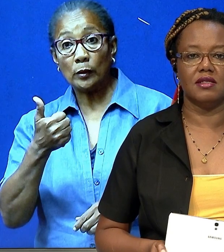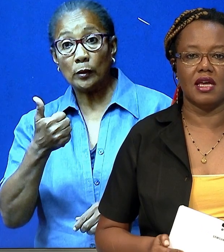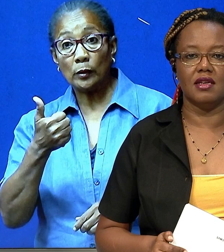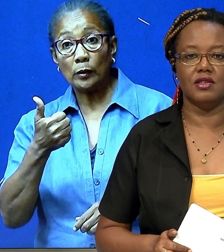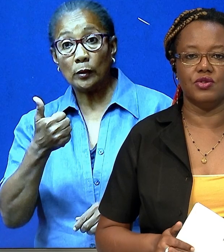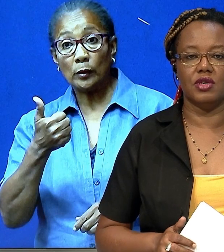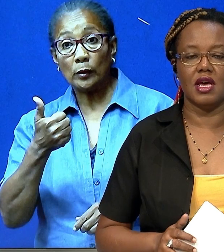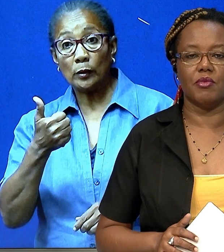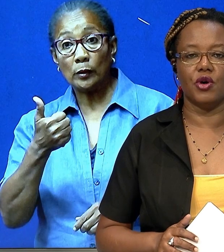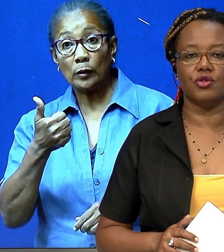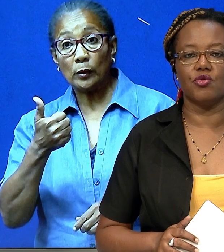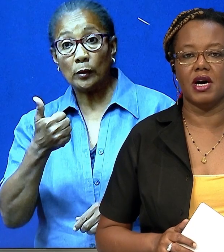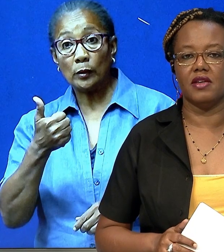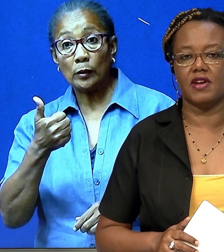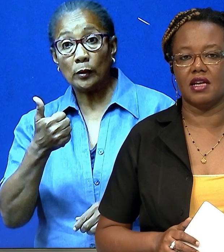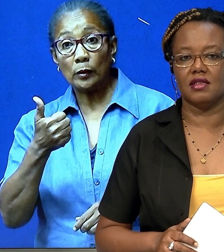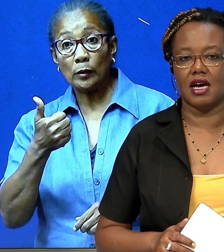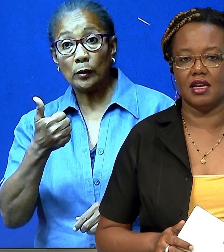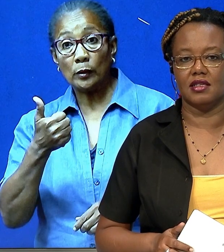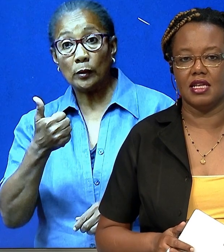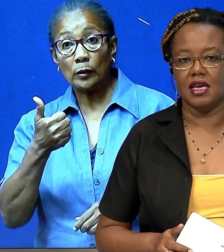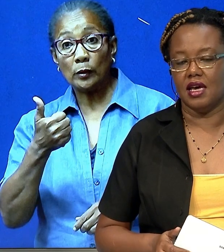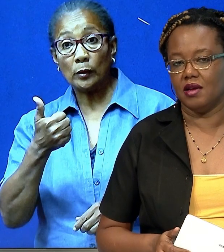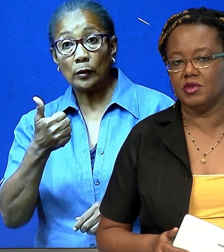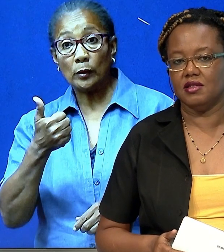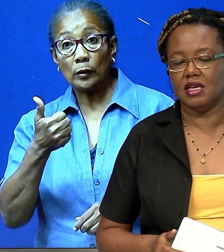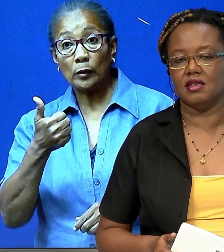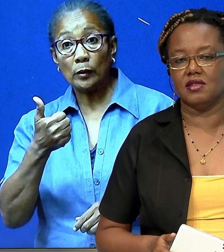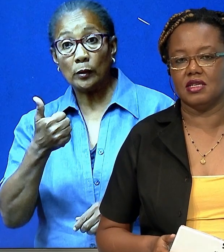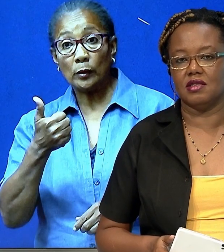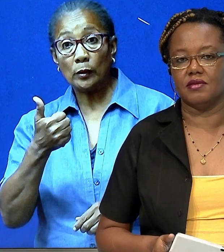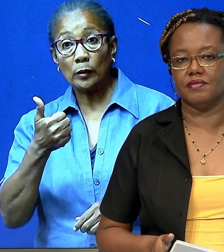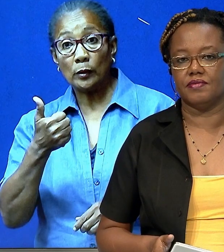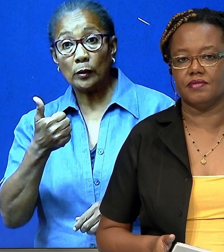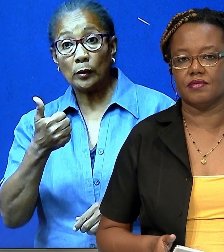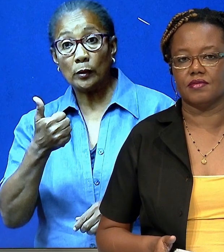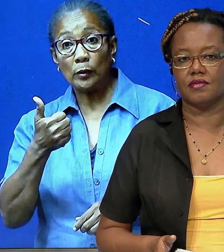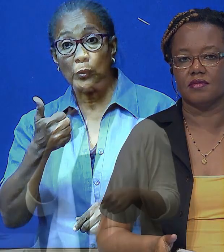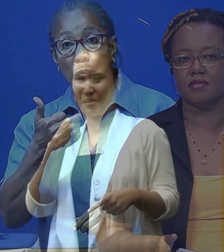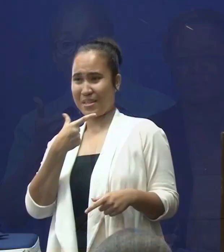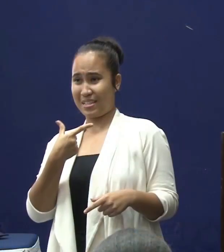de medicijn die Suriname uit Cuba heeft laten halen, helpt niet tegen de ziekte.